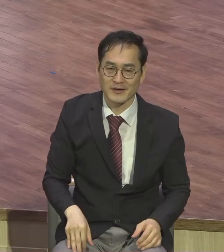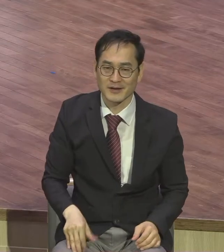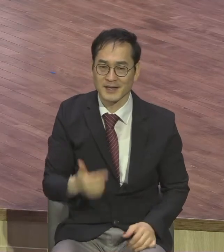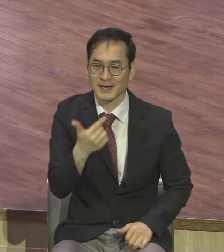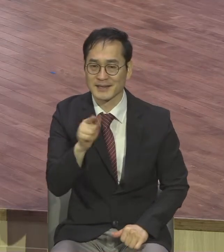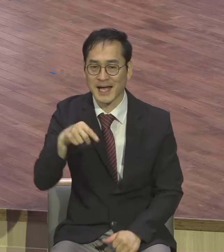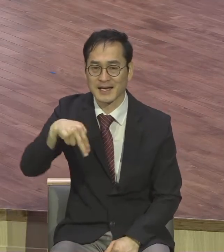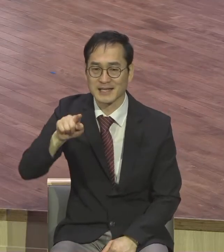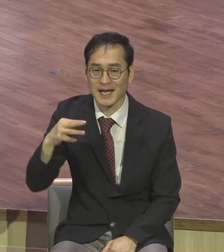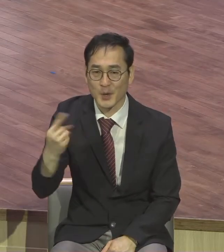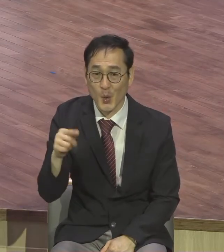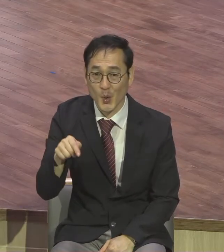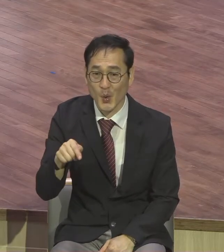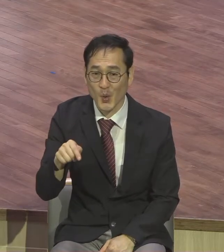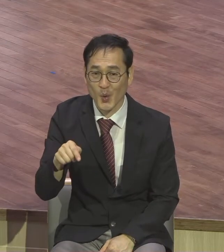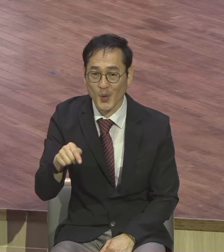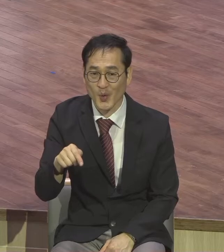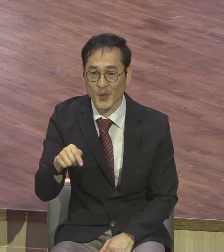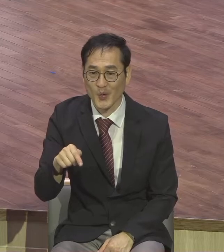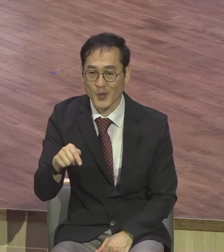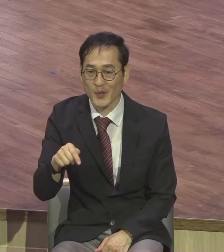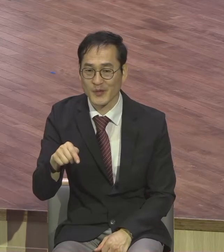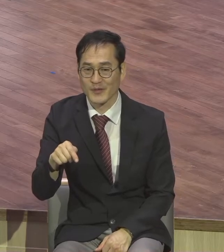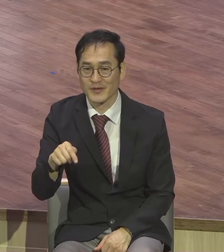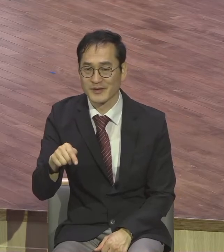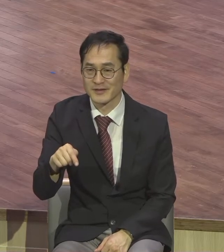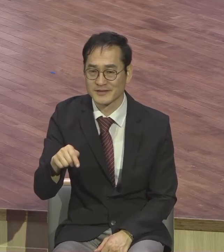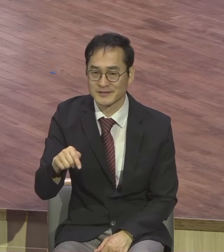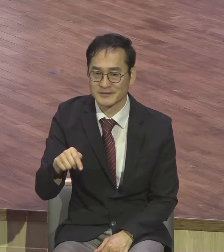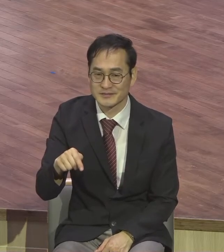좀 서늘하게 물 한 방울만 찍어주세요 그게 지옥이에요